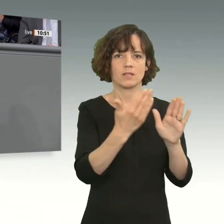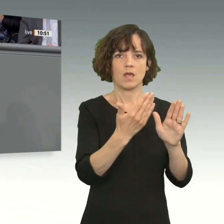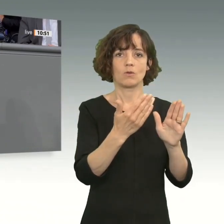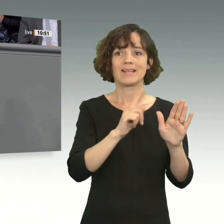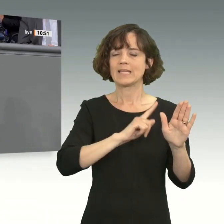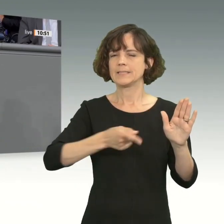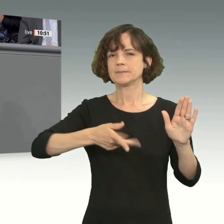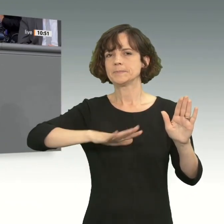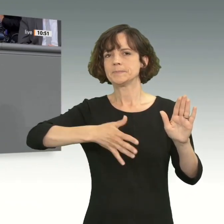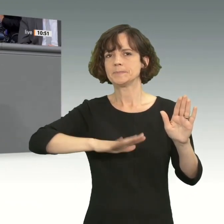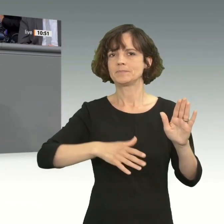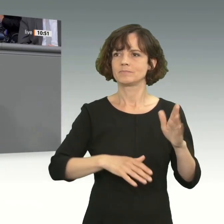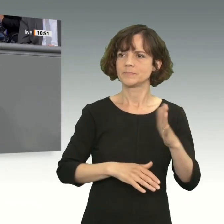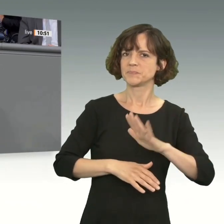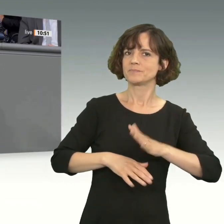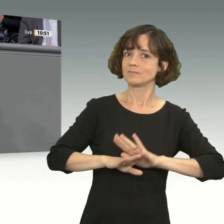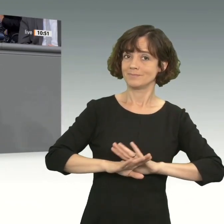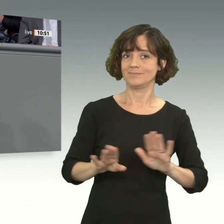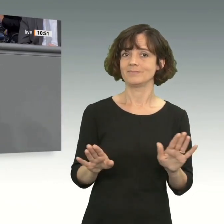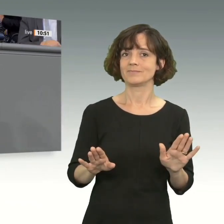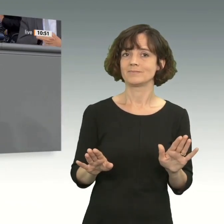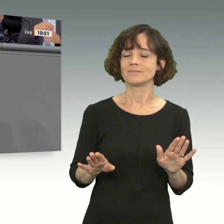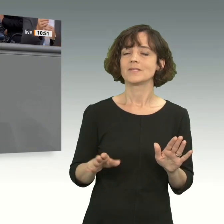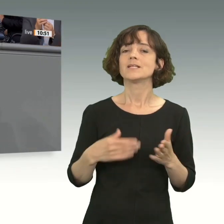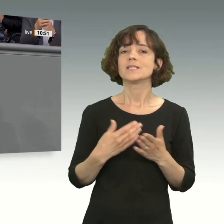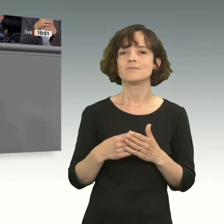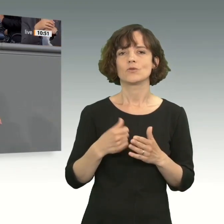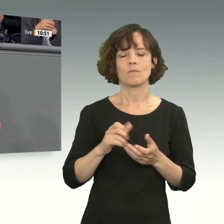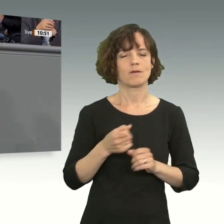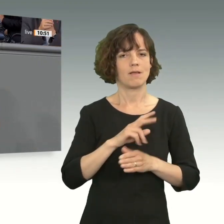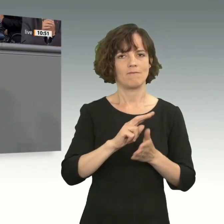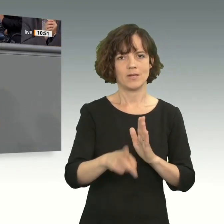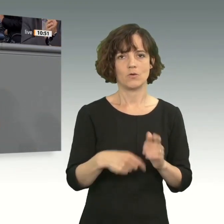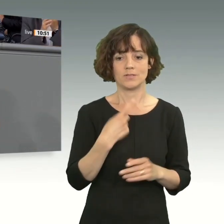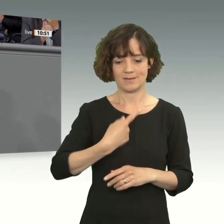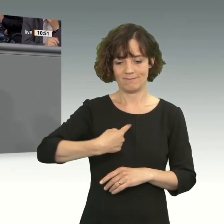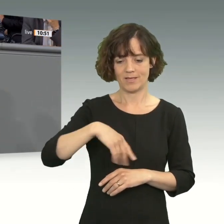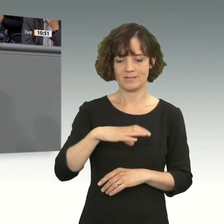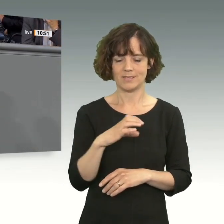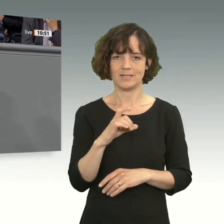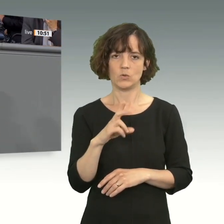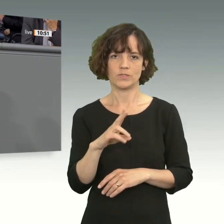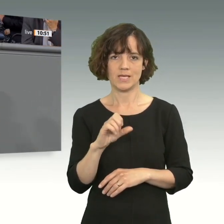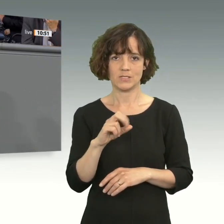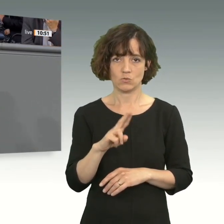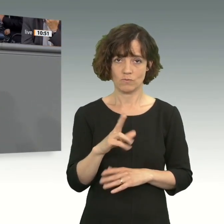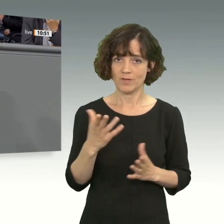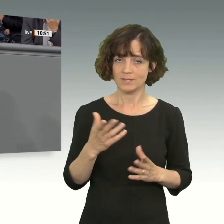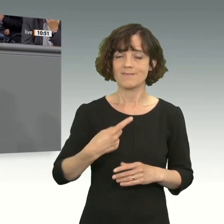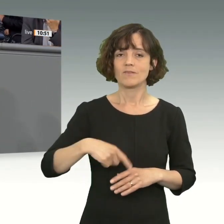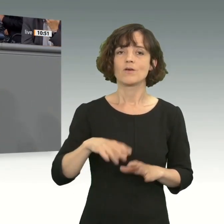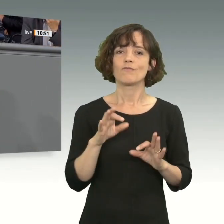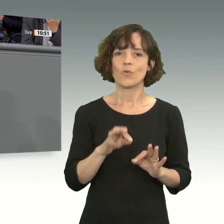nicht des Misstrauens und der Sanktionen. Und deshalb sagen wir noch einmal sehr klar als Union. Wir sind für einen regelbasierten